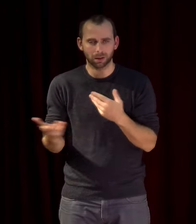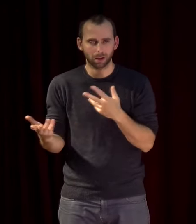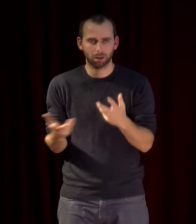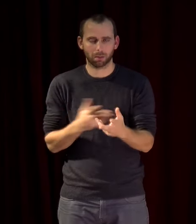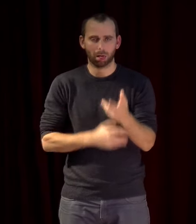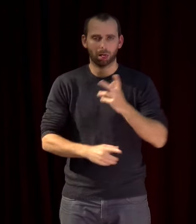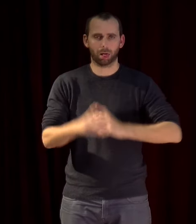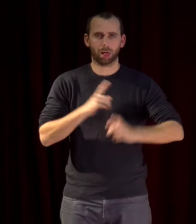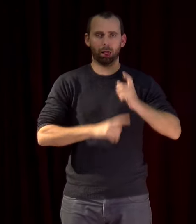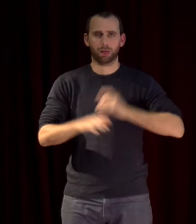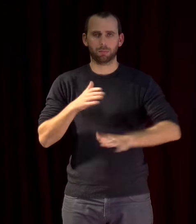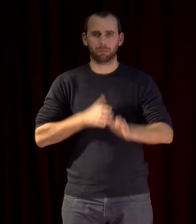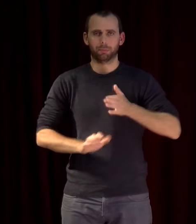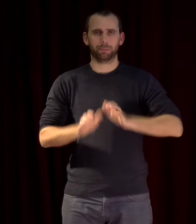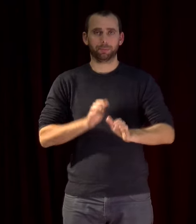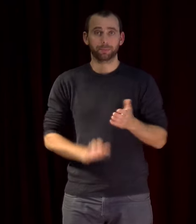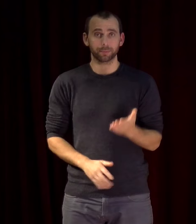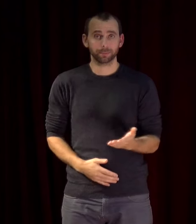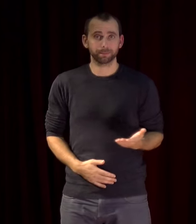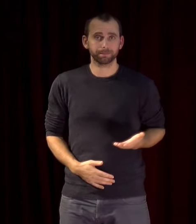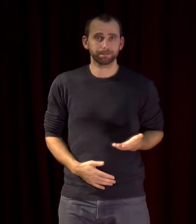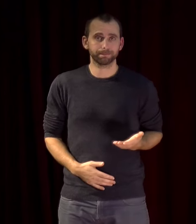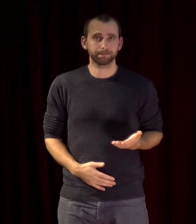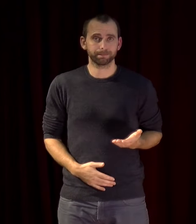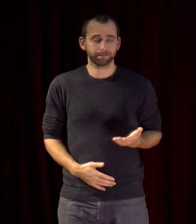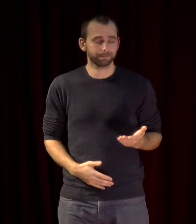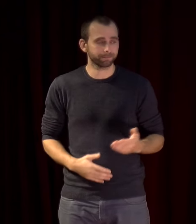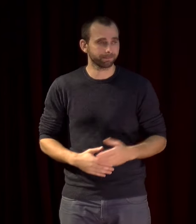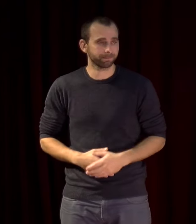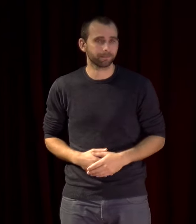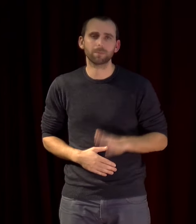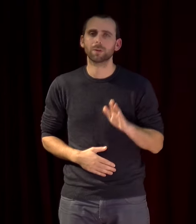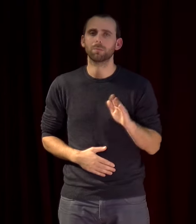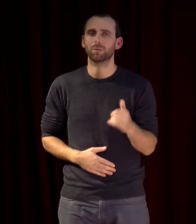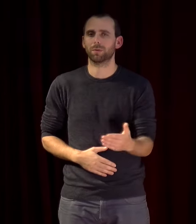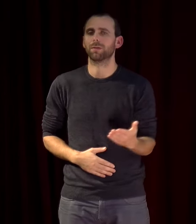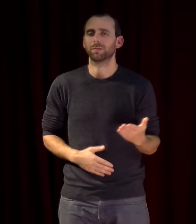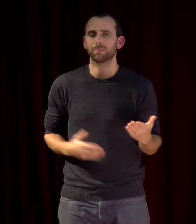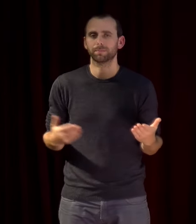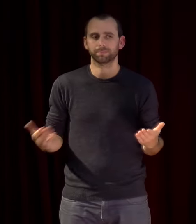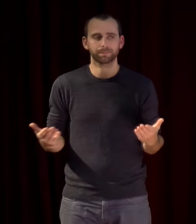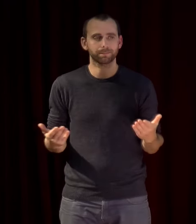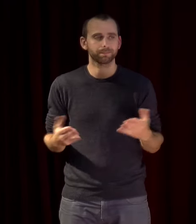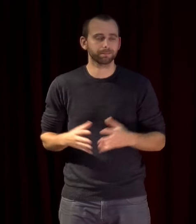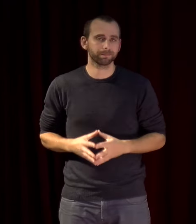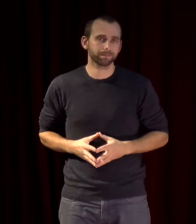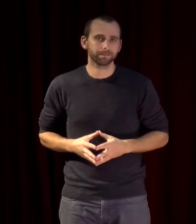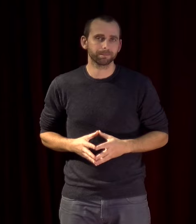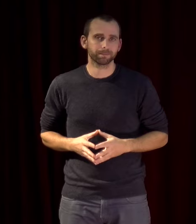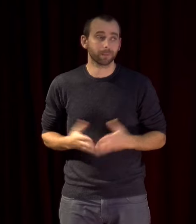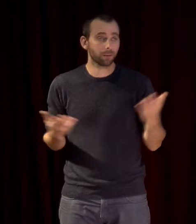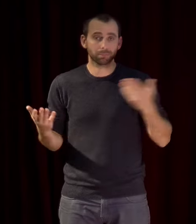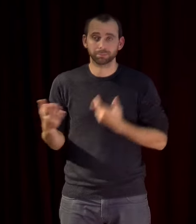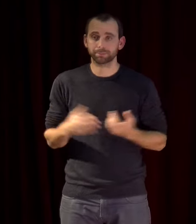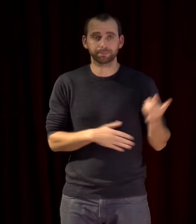de recul de tous les côtés c'est pour ça que j'étais un peu mal de vous raconter que